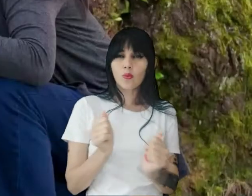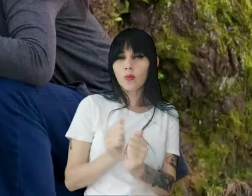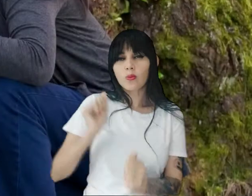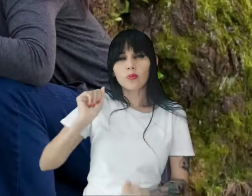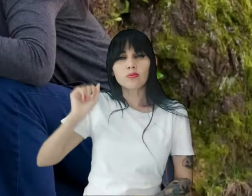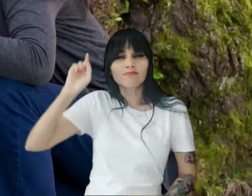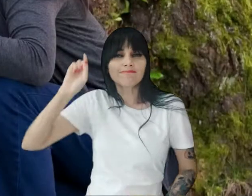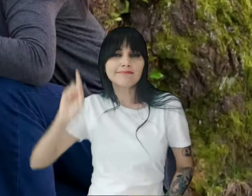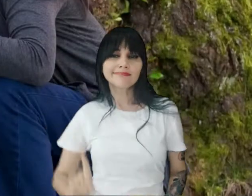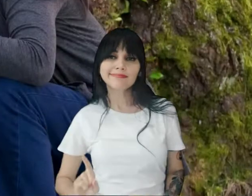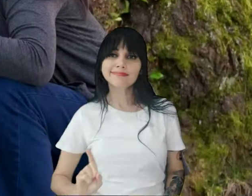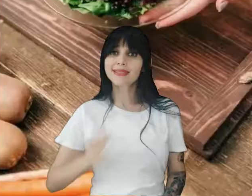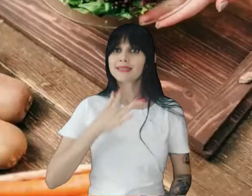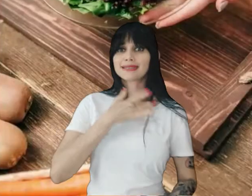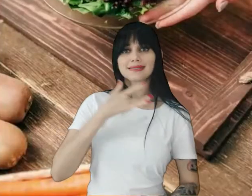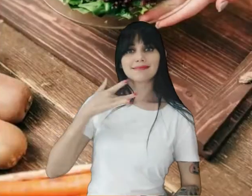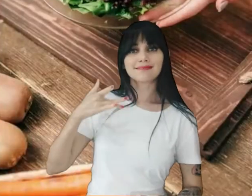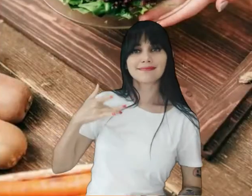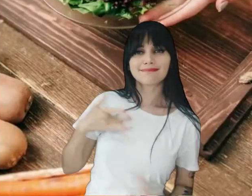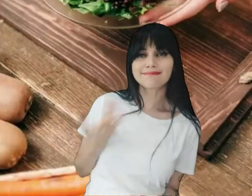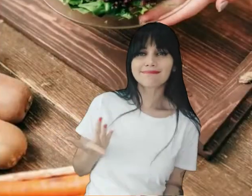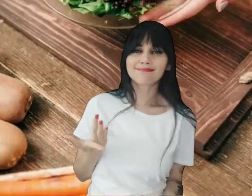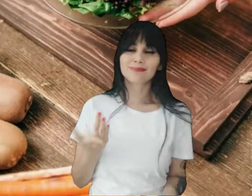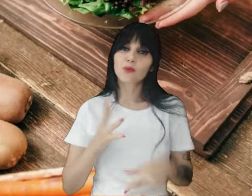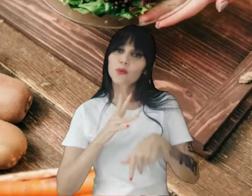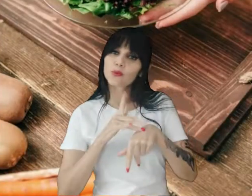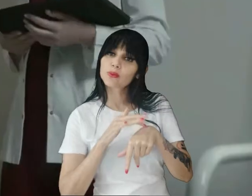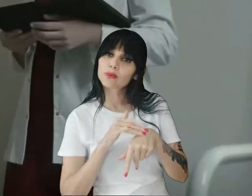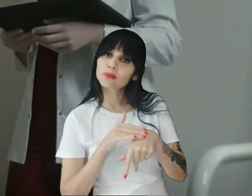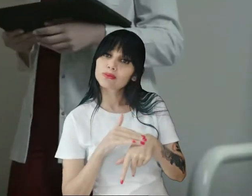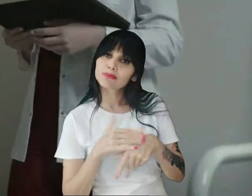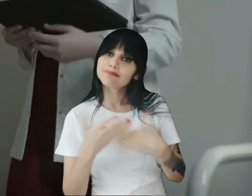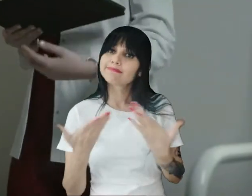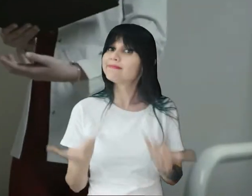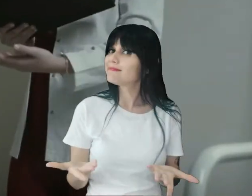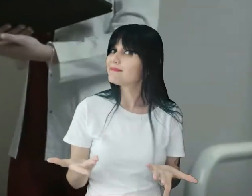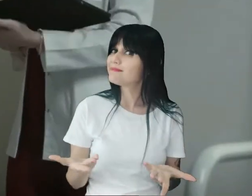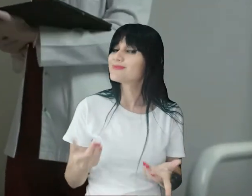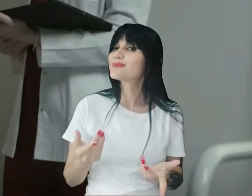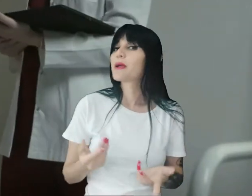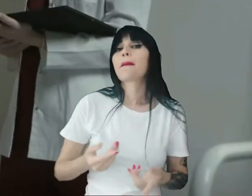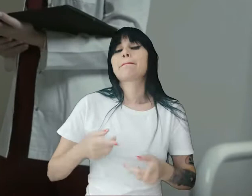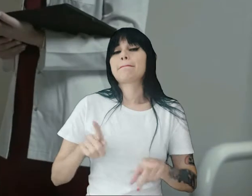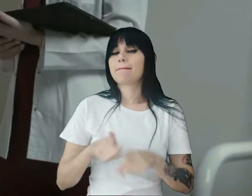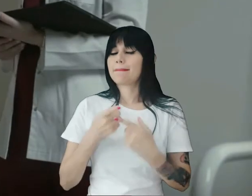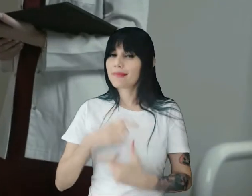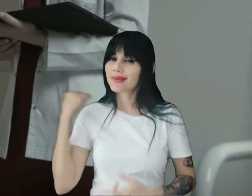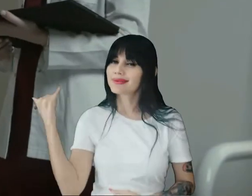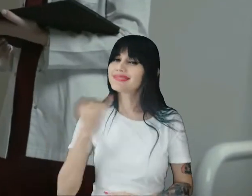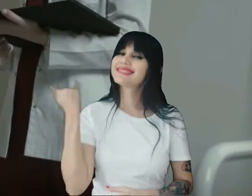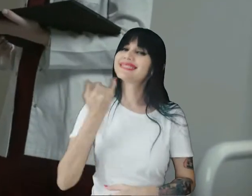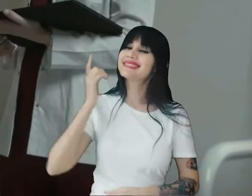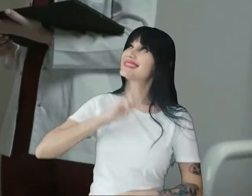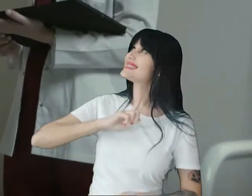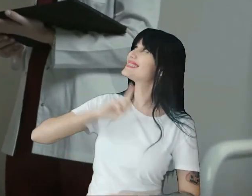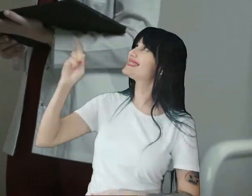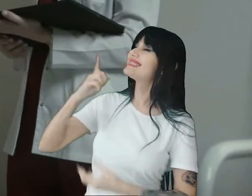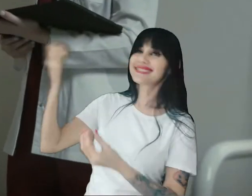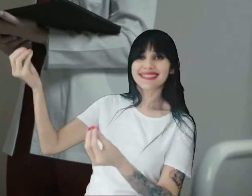Um corpo saudável Um corpo doente Mas o importante É que Deus nos oferece